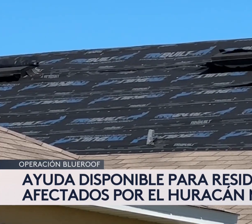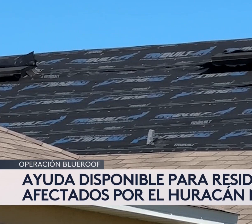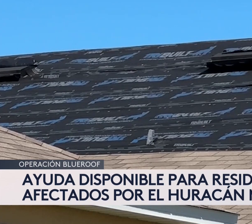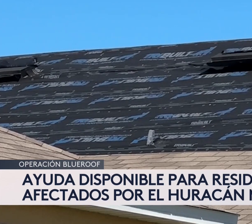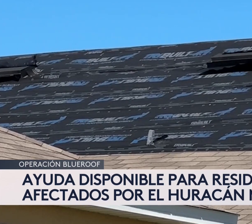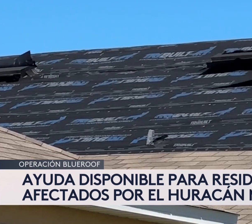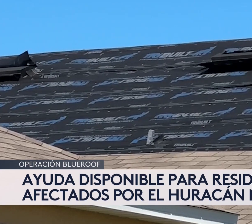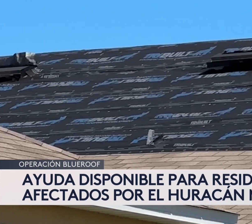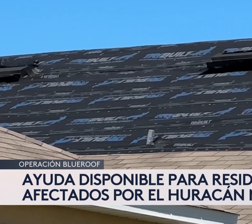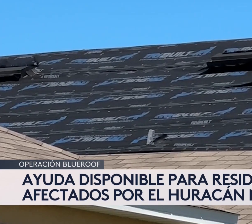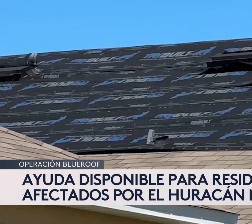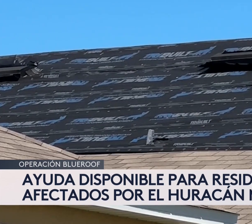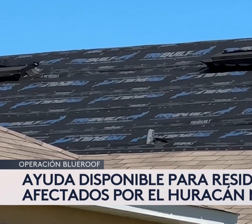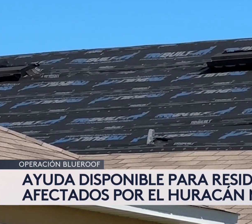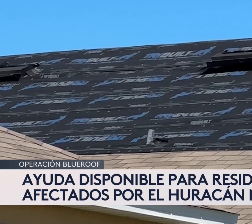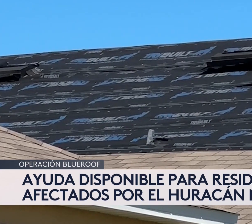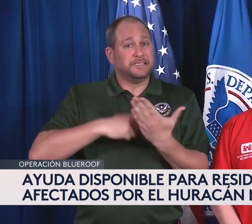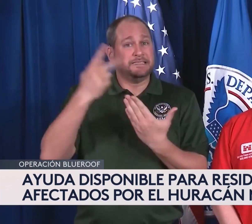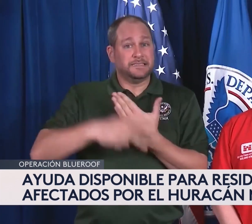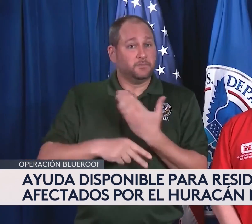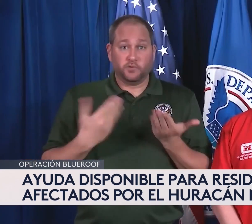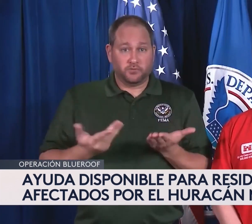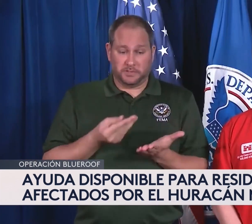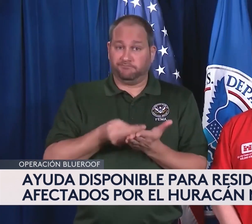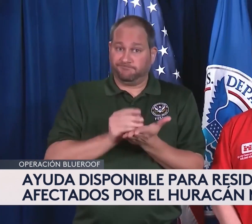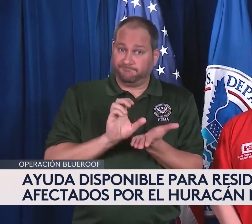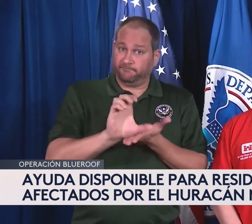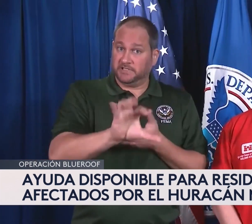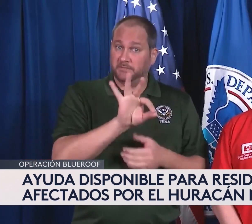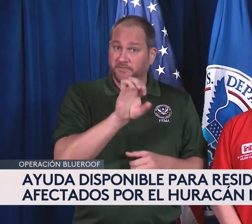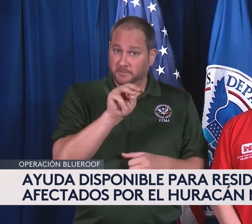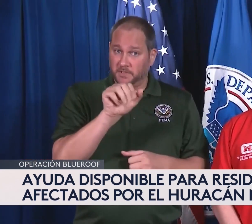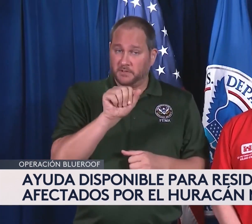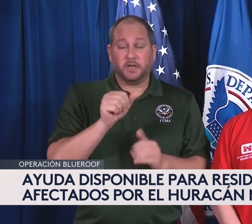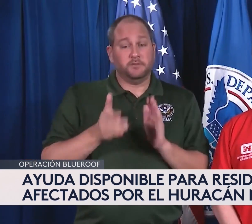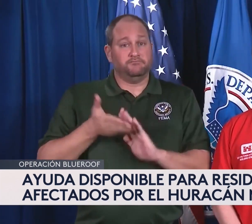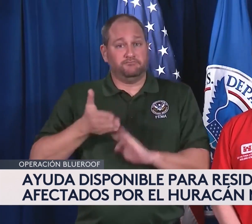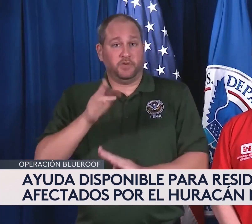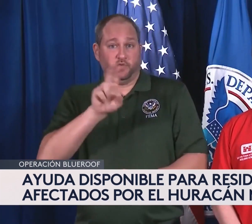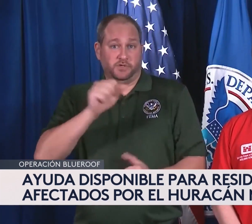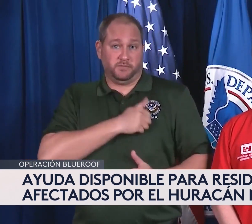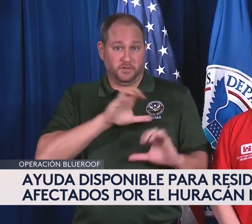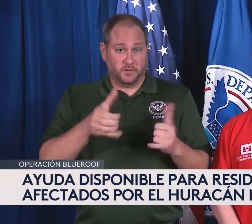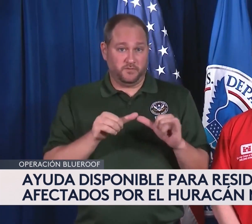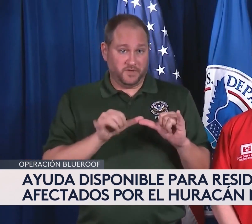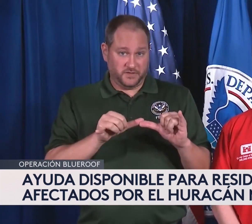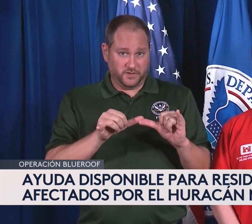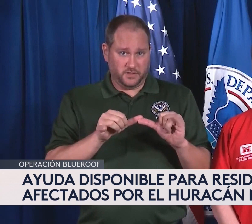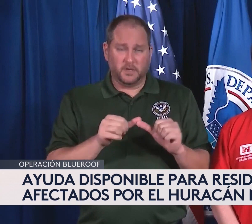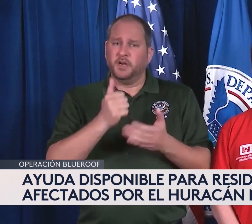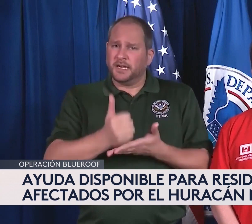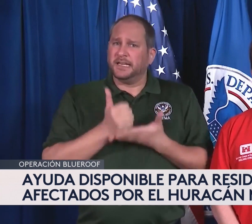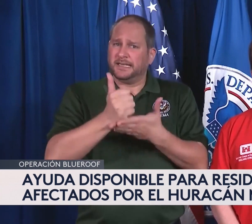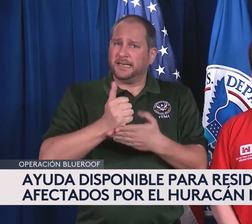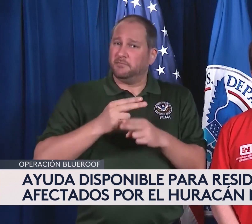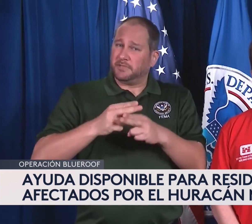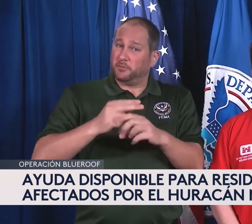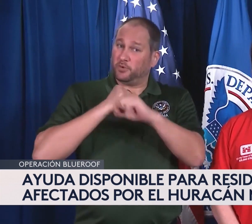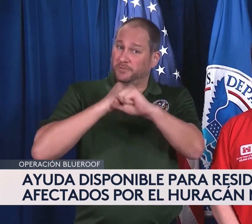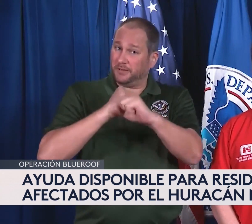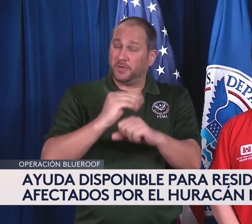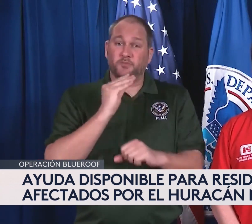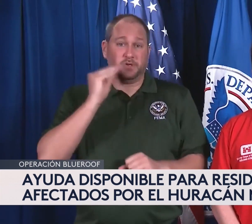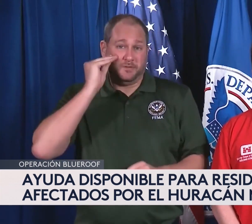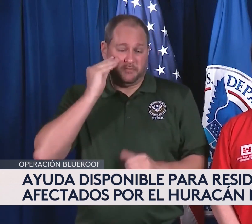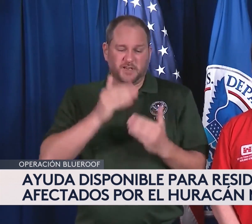50% de daño estructural. Este programa es financiado por FEMA y dirigido por el Cuerpo de